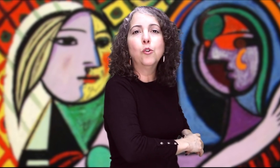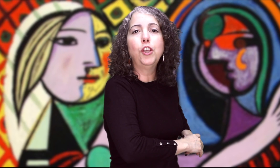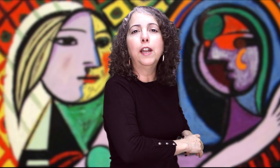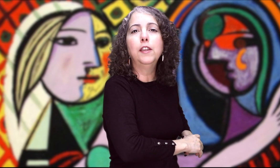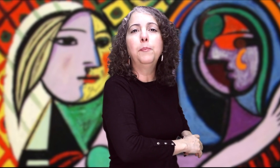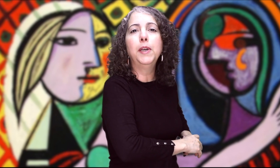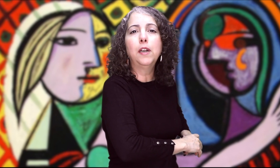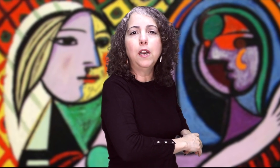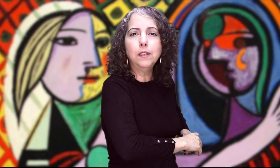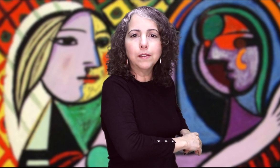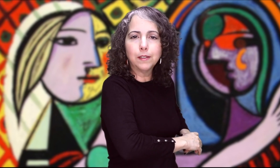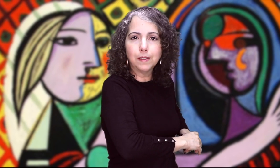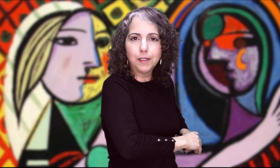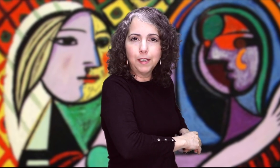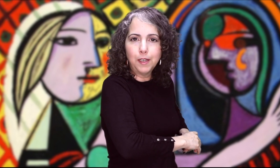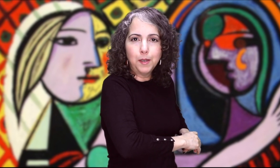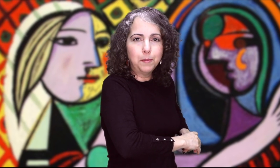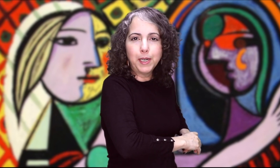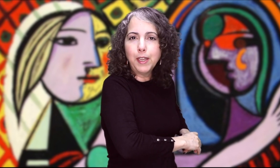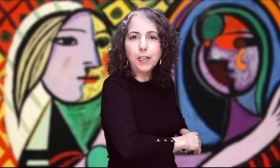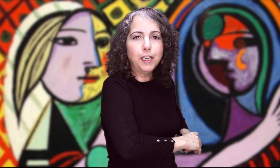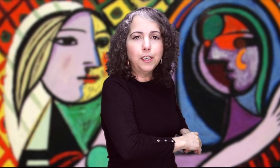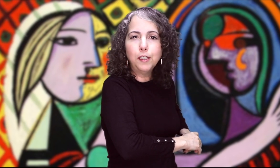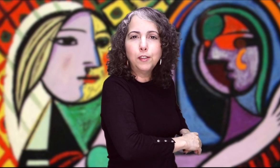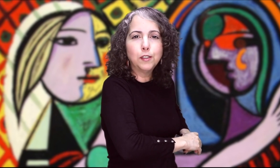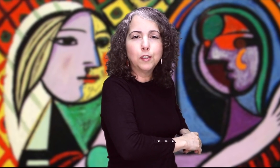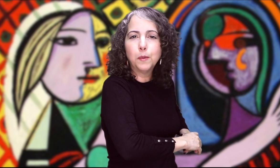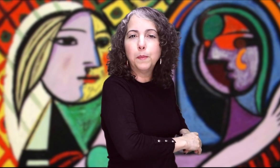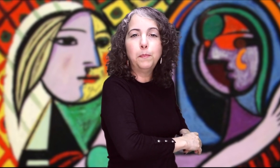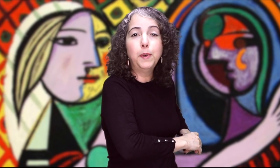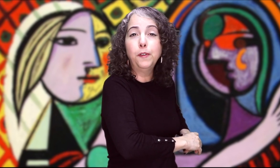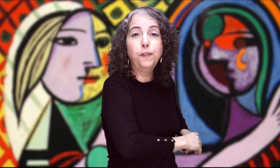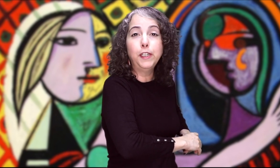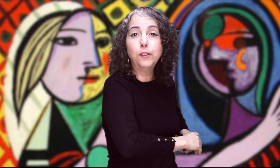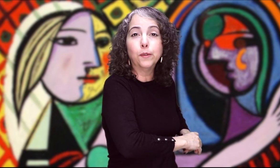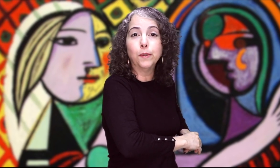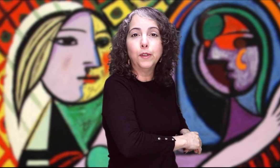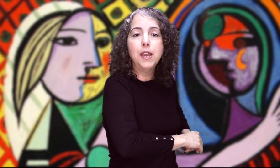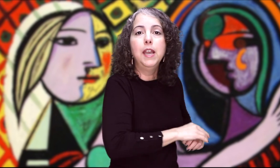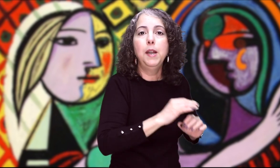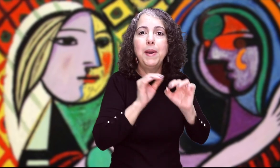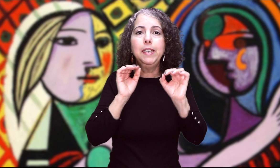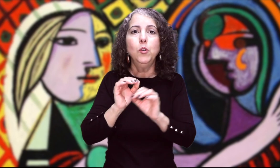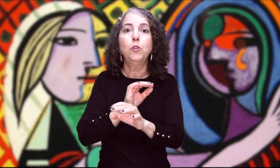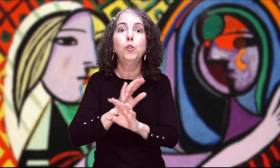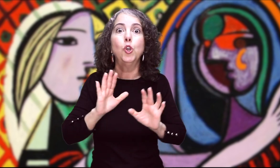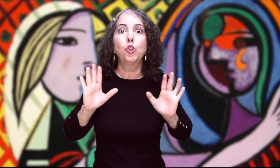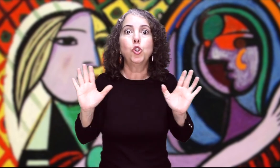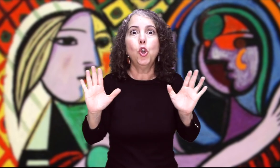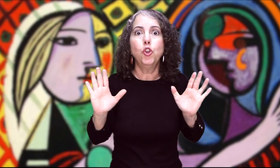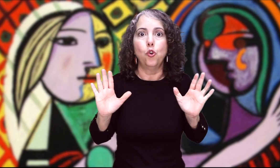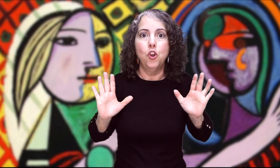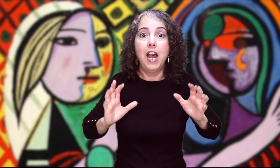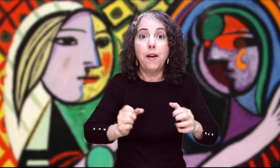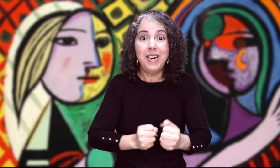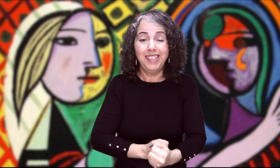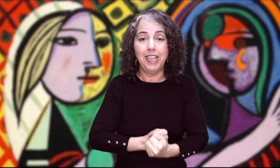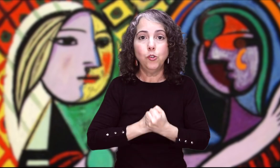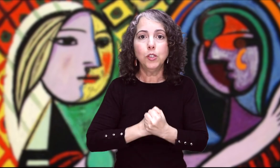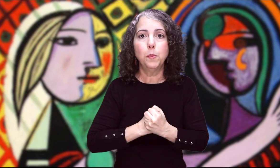collar de perlas Verdad que es Perfecto El marido escuchó todo Abrazado a su